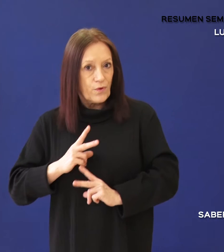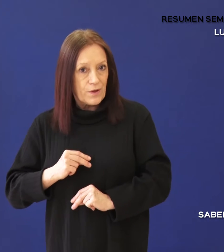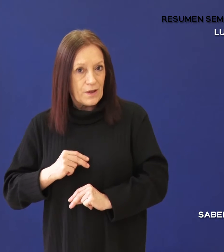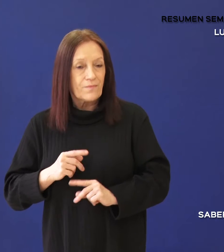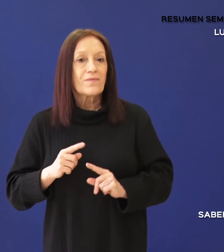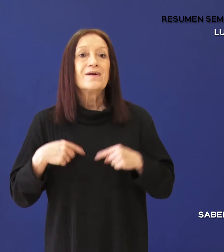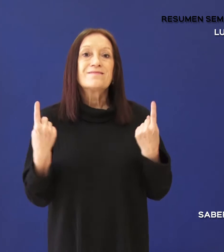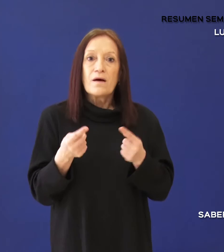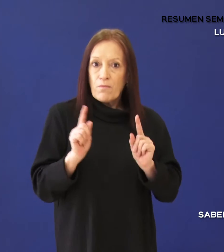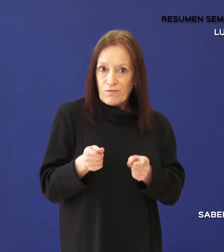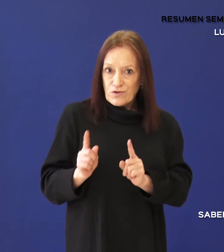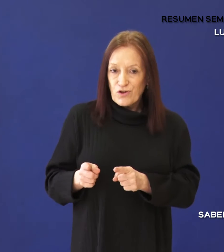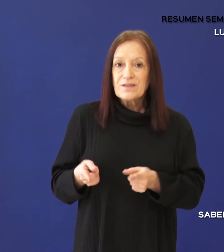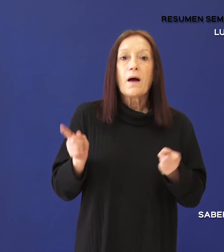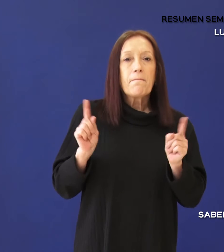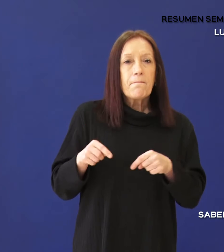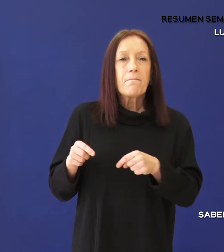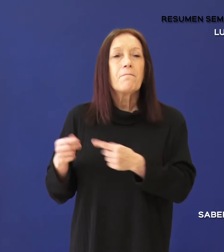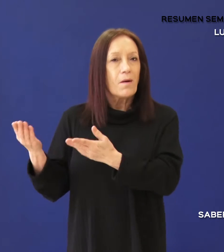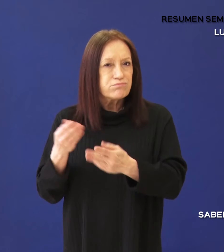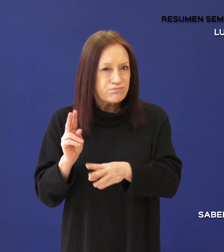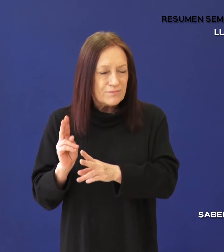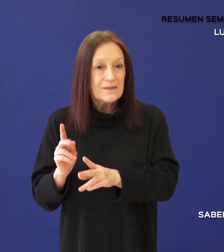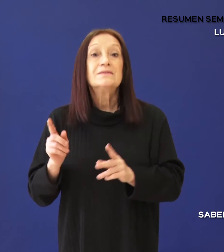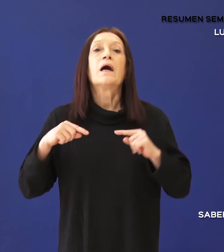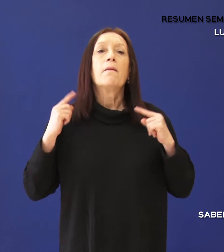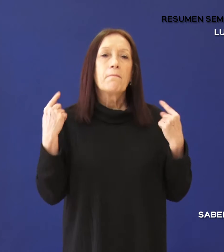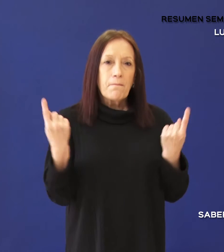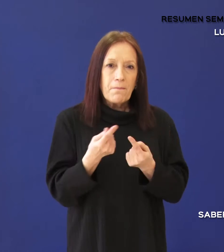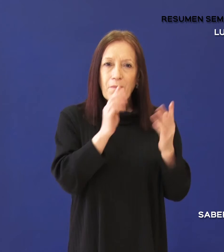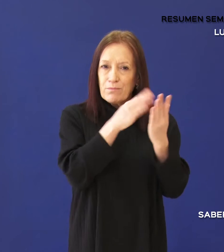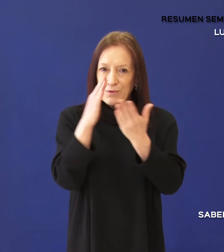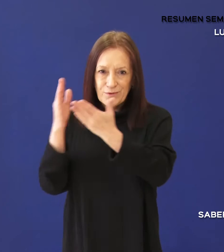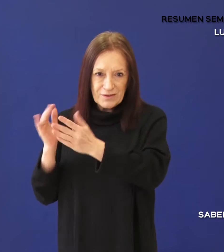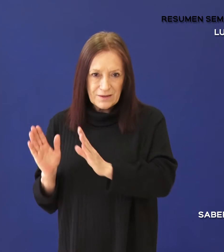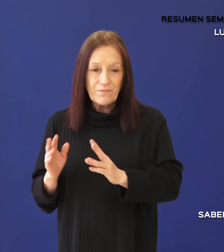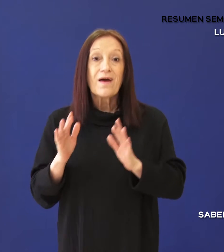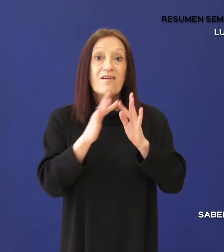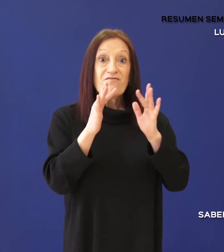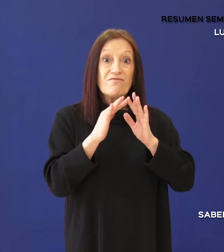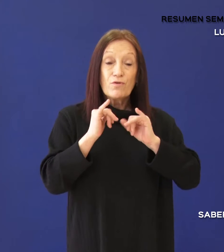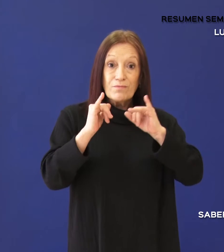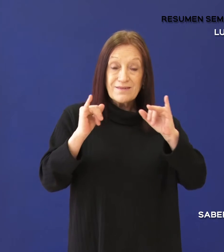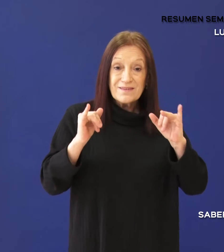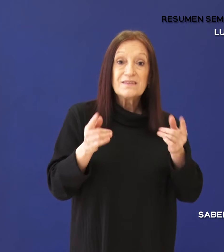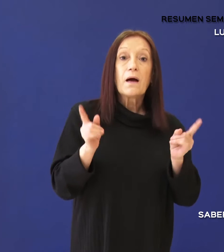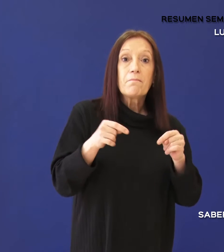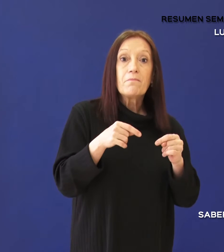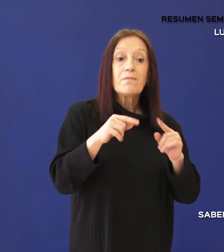Sala de Profesores y Preceptores, Biblioteca, Sala de Informática, Sala de Dibujo y